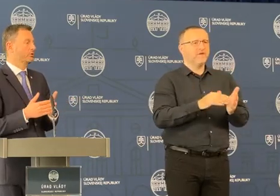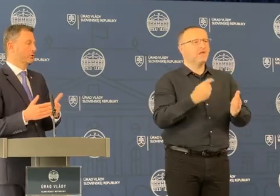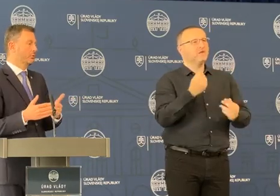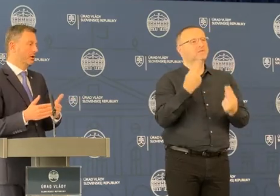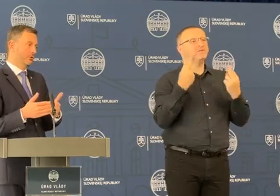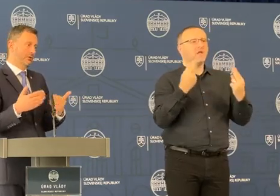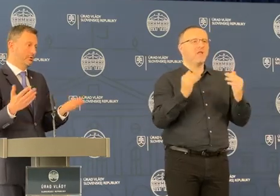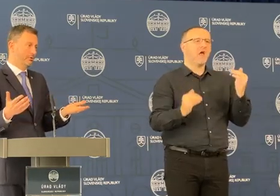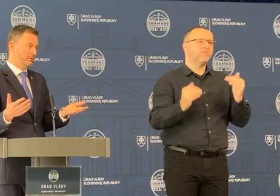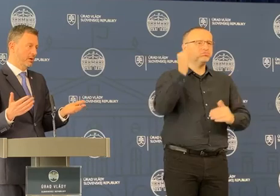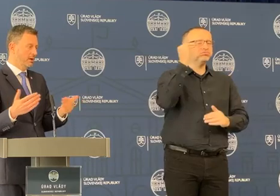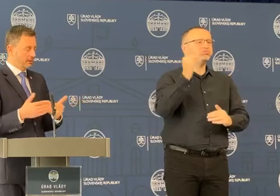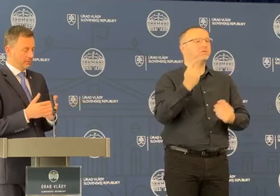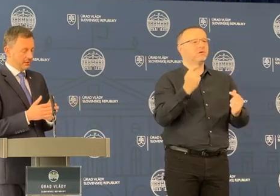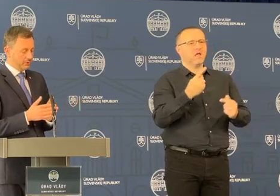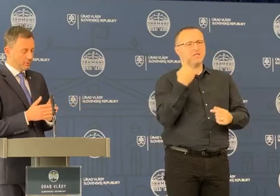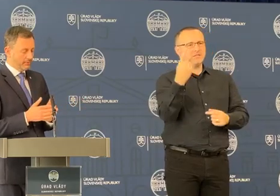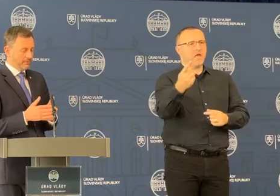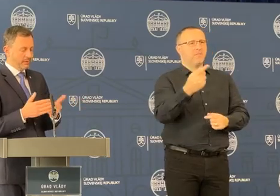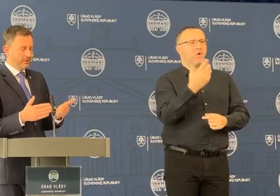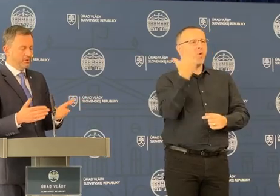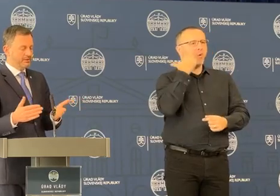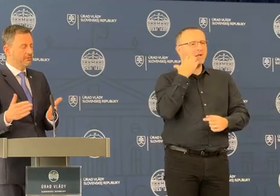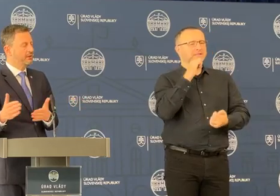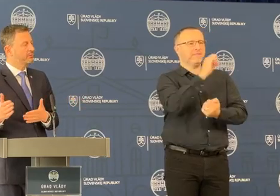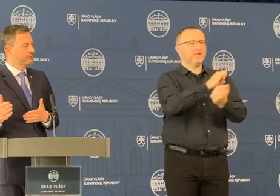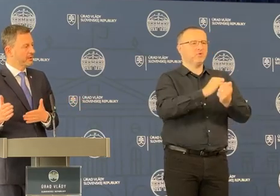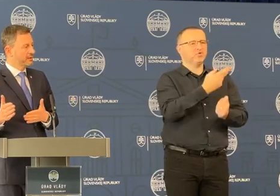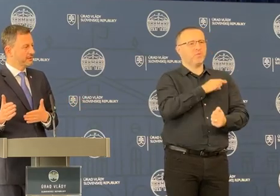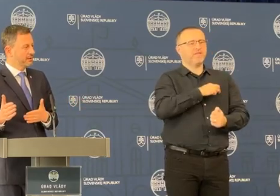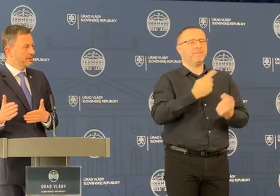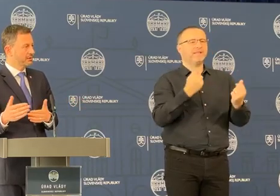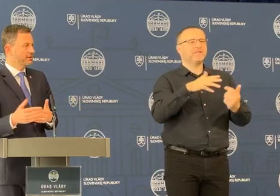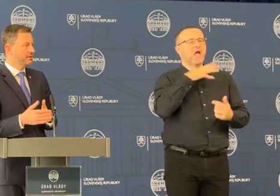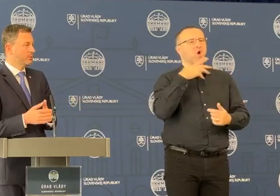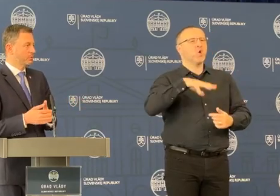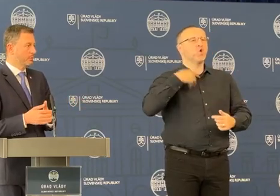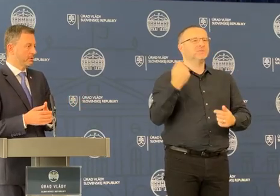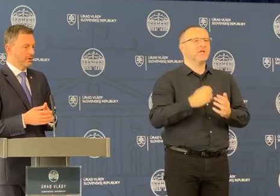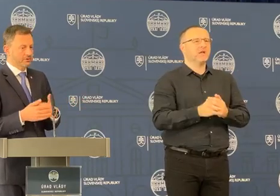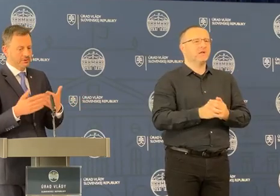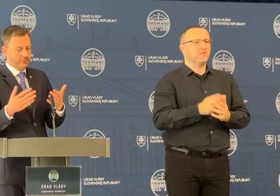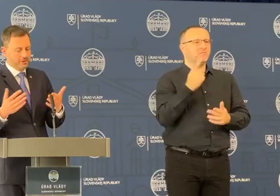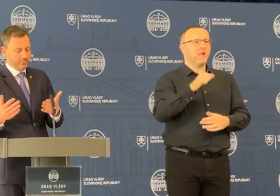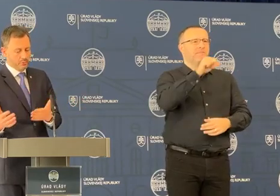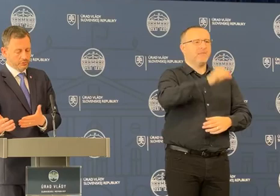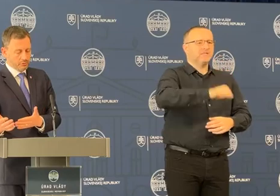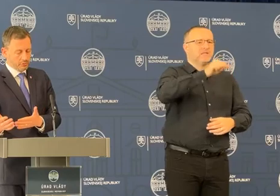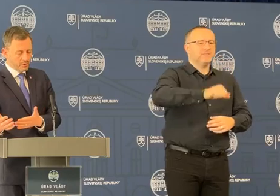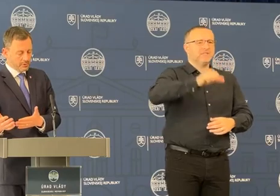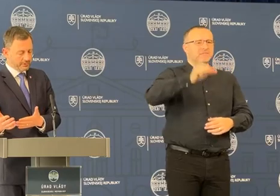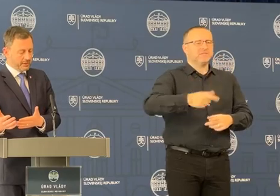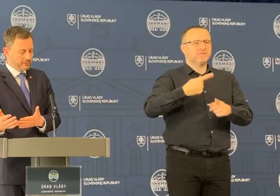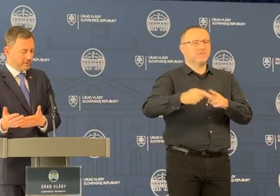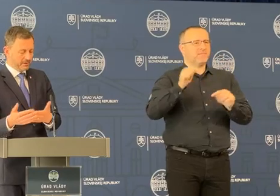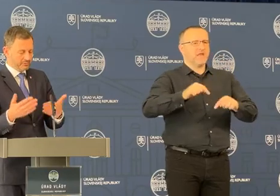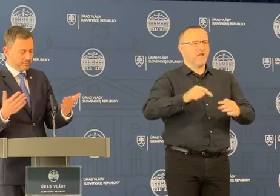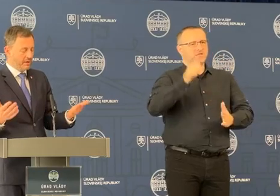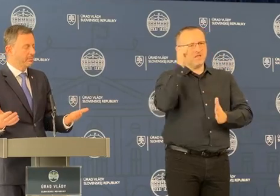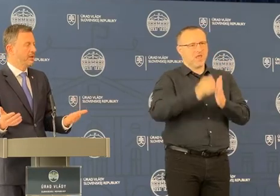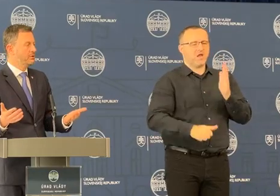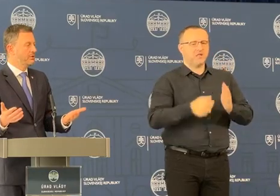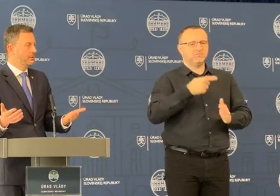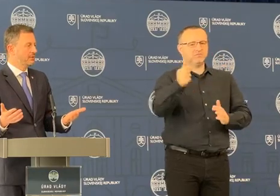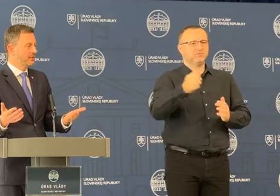A oni si už rozhodnú, ako si ich rozložia. Bo takto by ich dostávali 12. Dnes si môžu povedať, že väčšiu časť použijú teraz